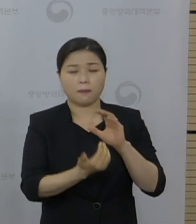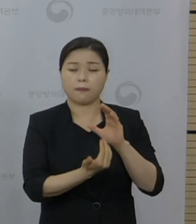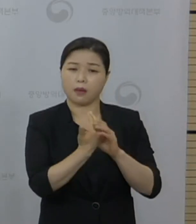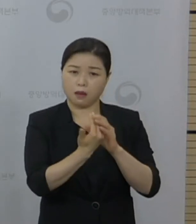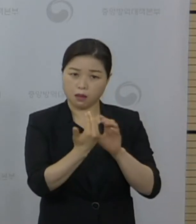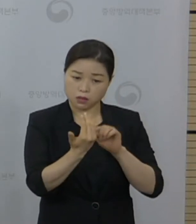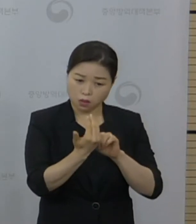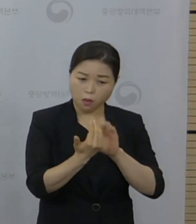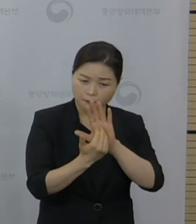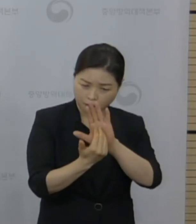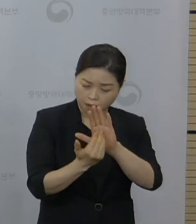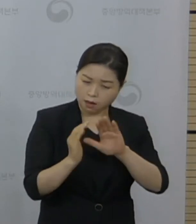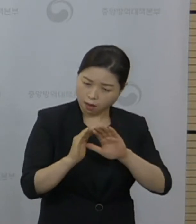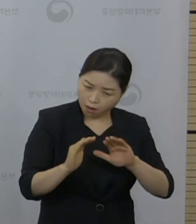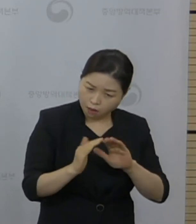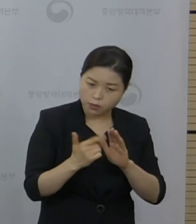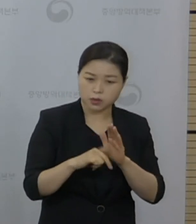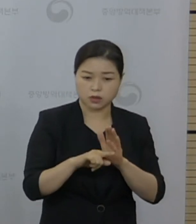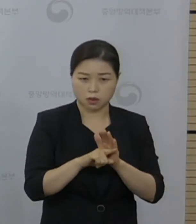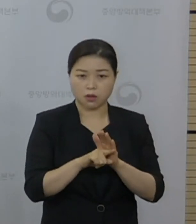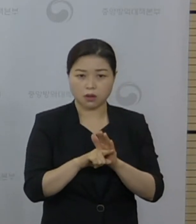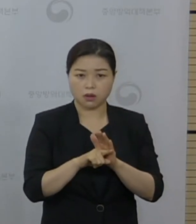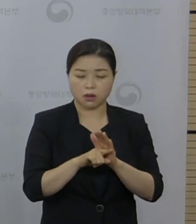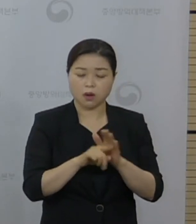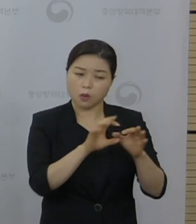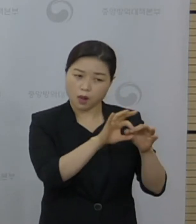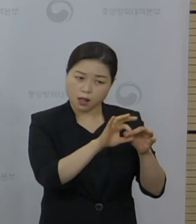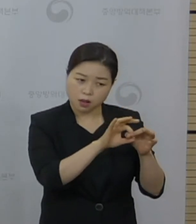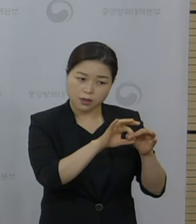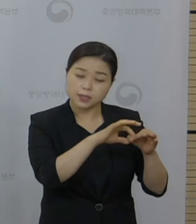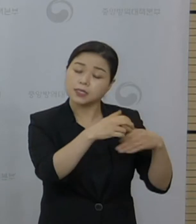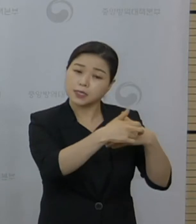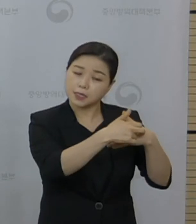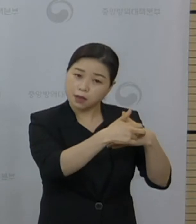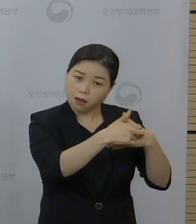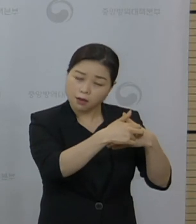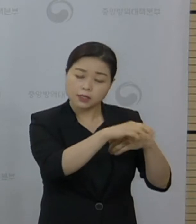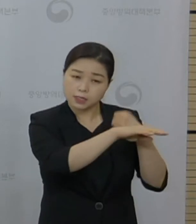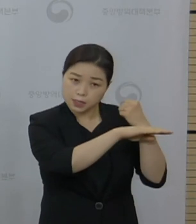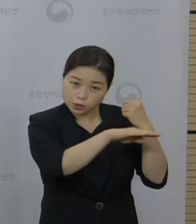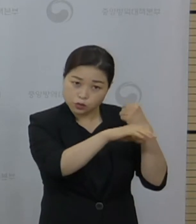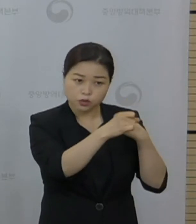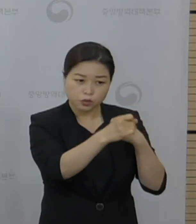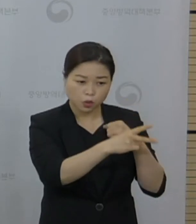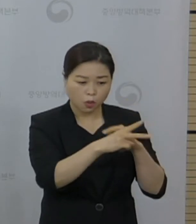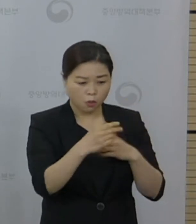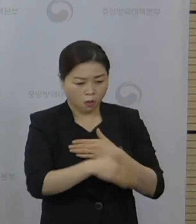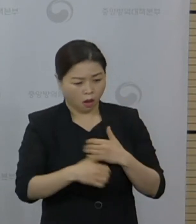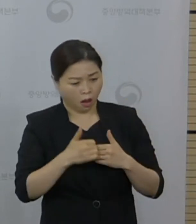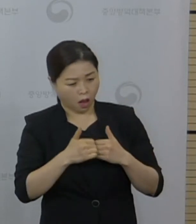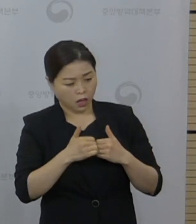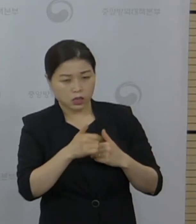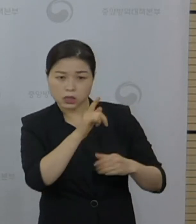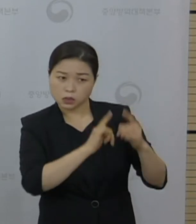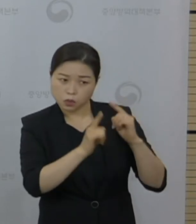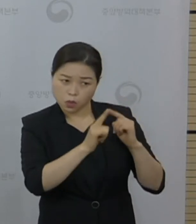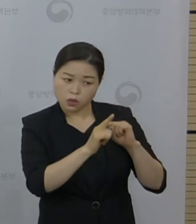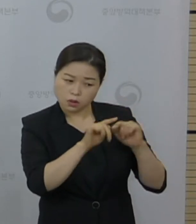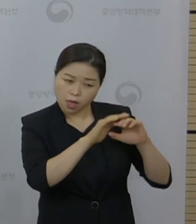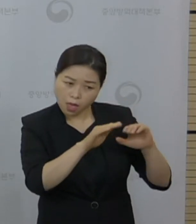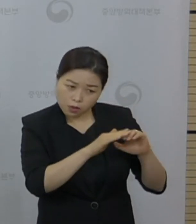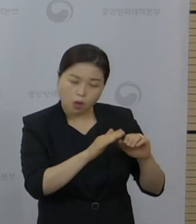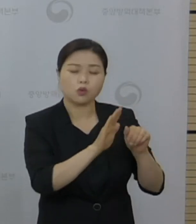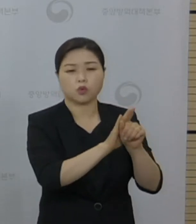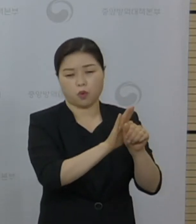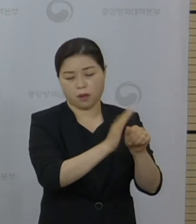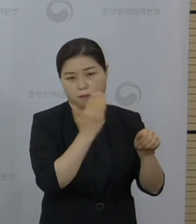관련 진단 기준이라든지 이상반응에 대한 신고라든지 처리 기준 등을 안내를 한